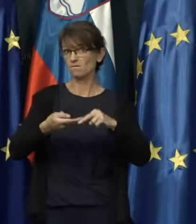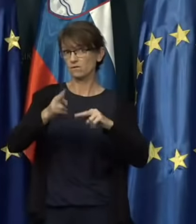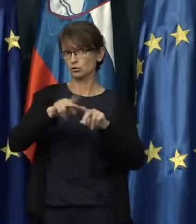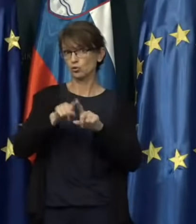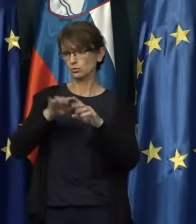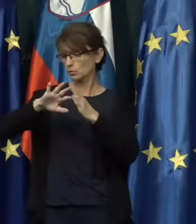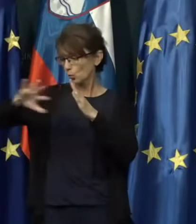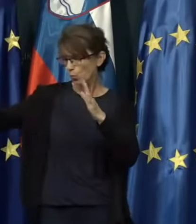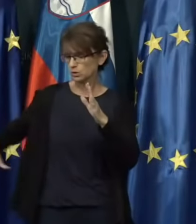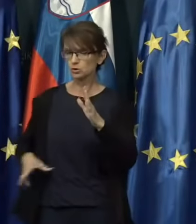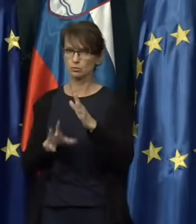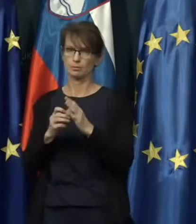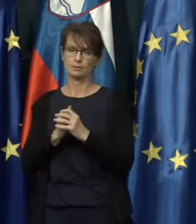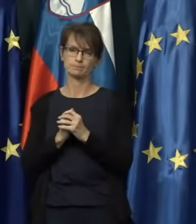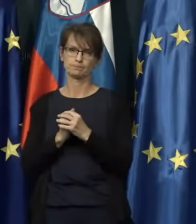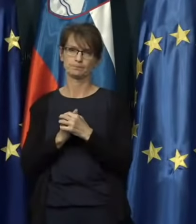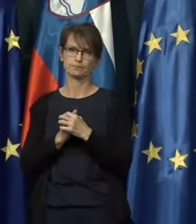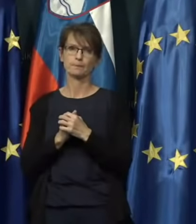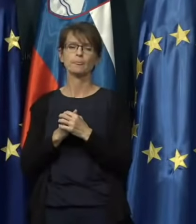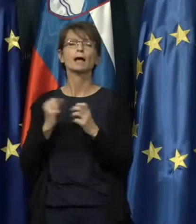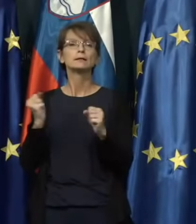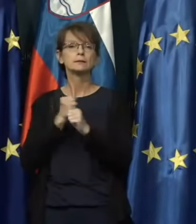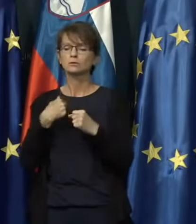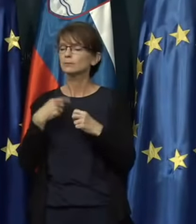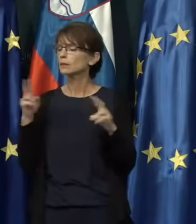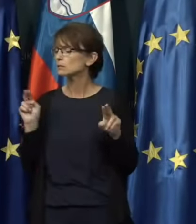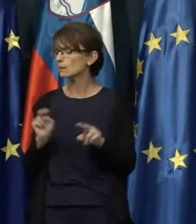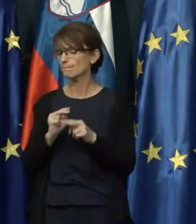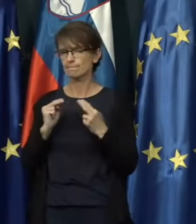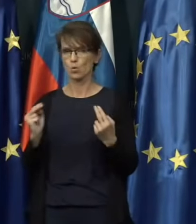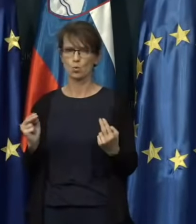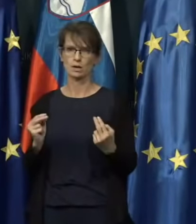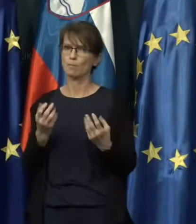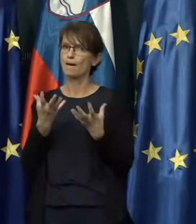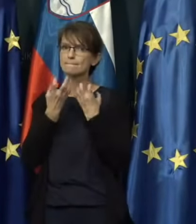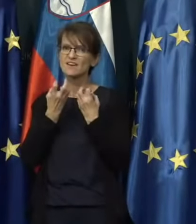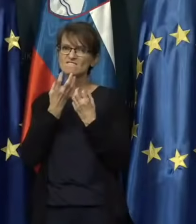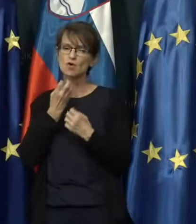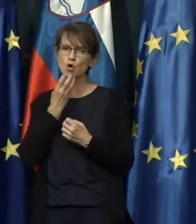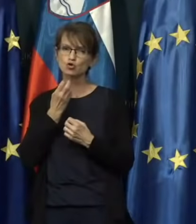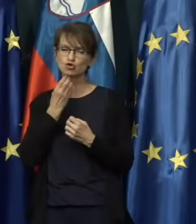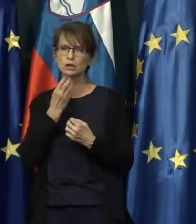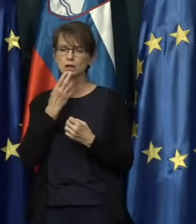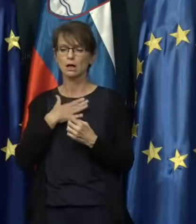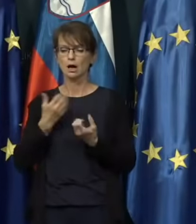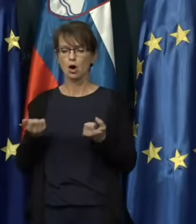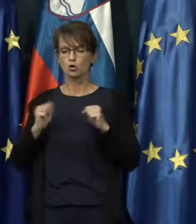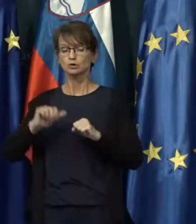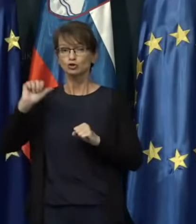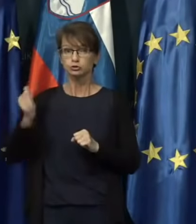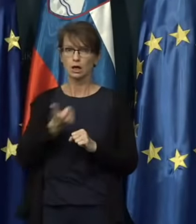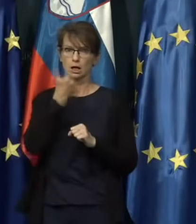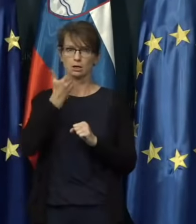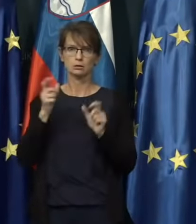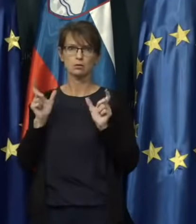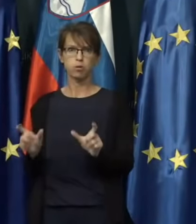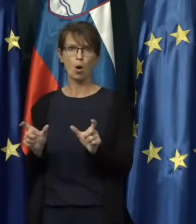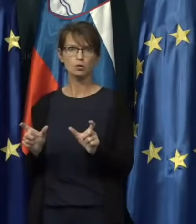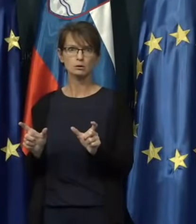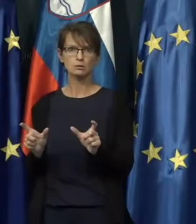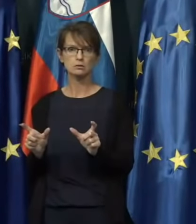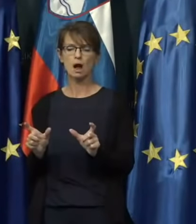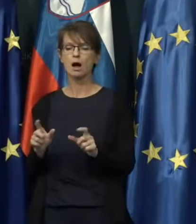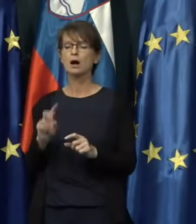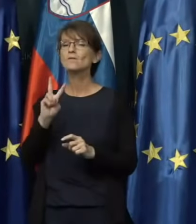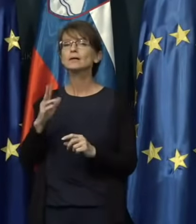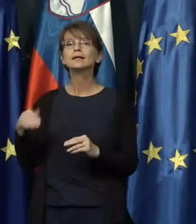tuje toliko, kot izvozi Slovenija. Zato si mi ne moramo dovoljiti, da se naše gospodarstvo še enkrat blokira in